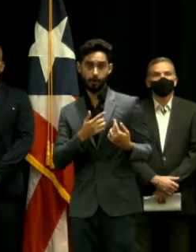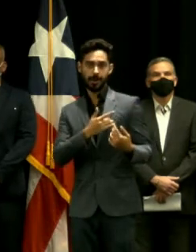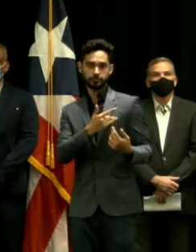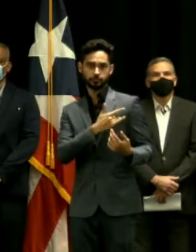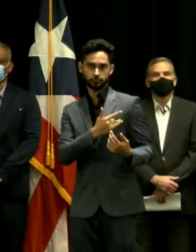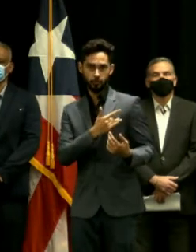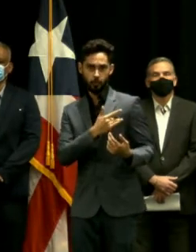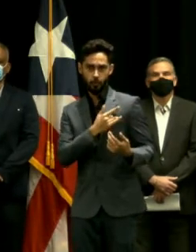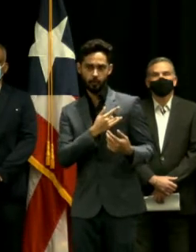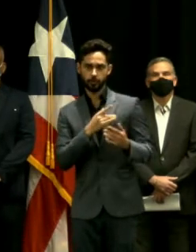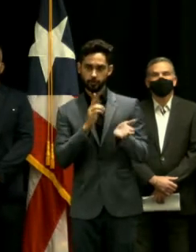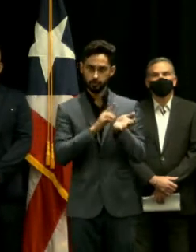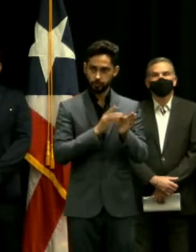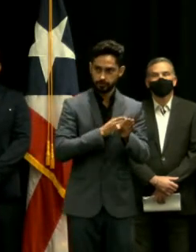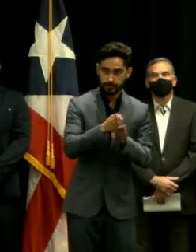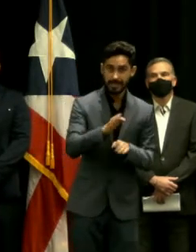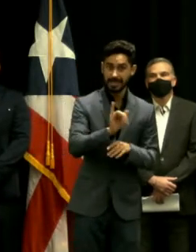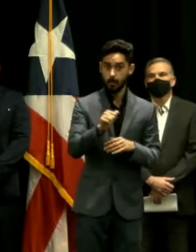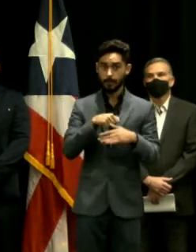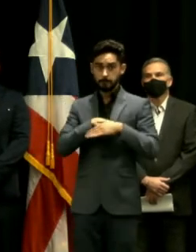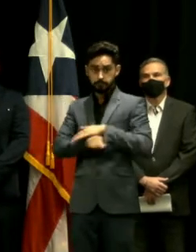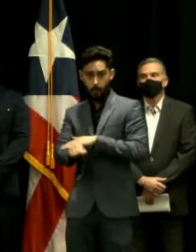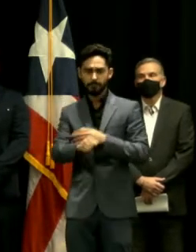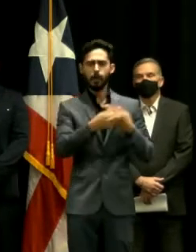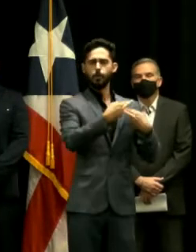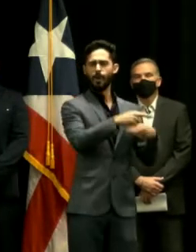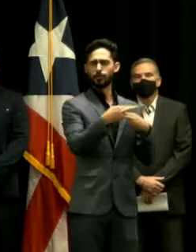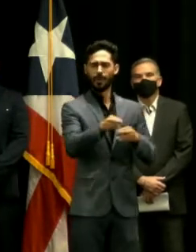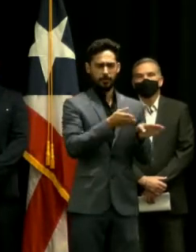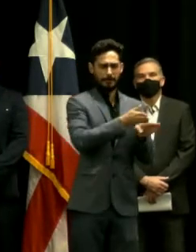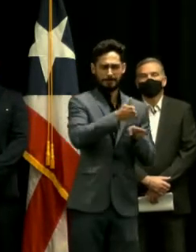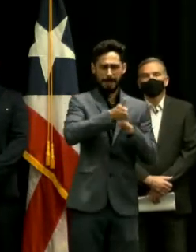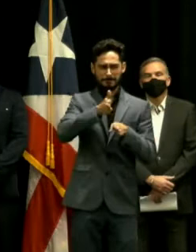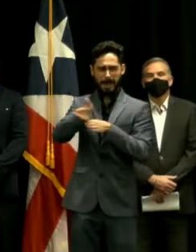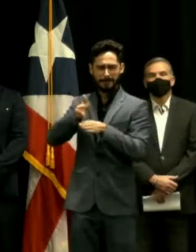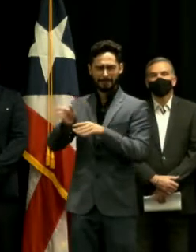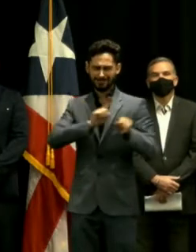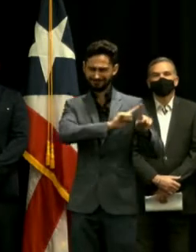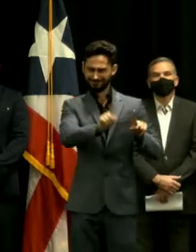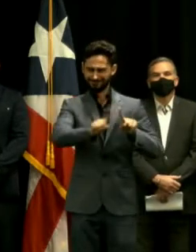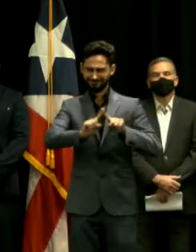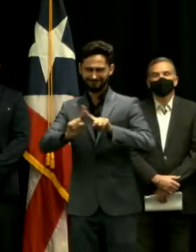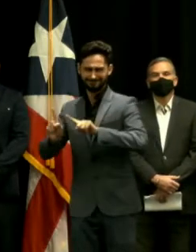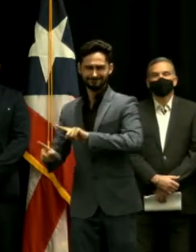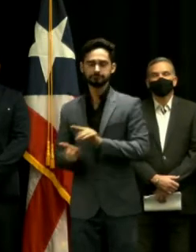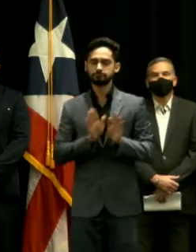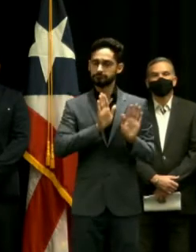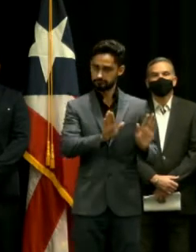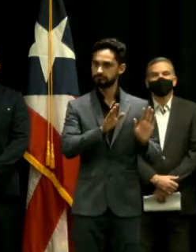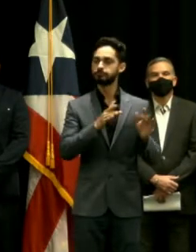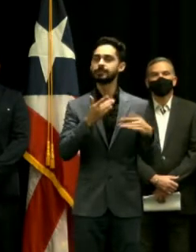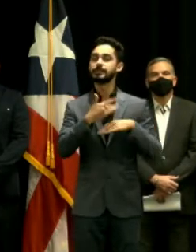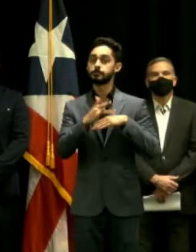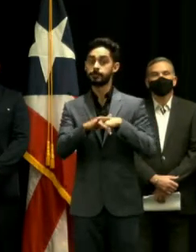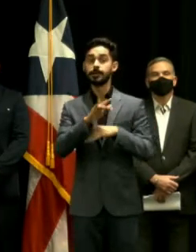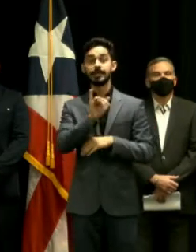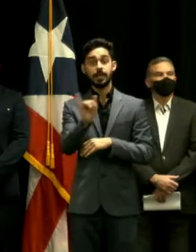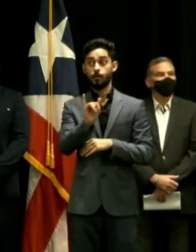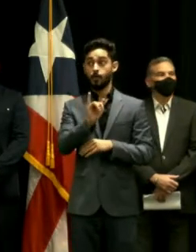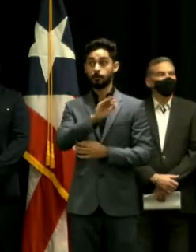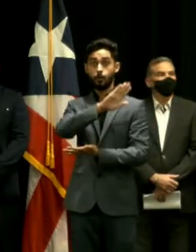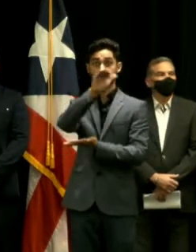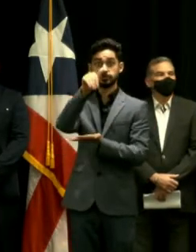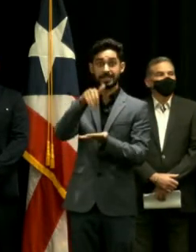respiratoria, sala de partos, entre otros servicios. Tiene el potencial de convertirse en un centro de turismo